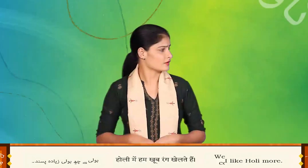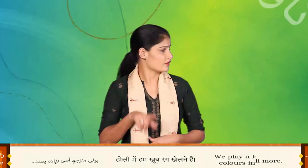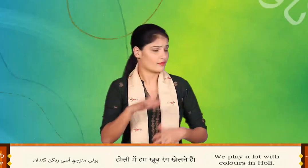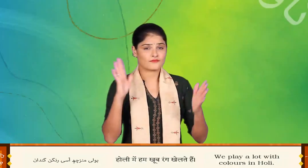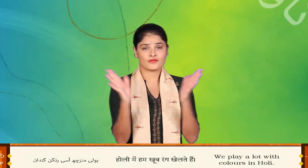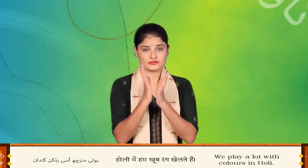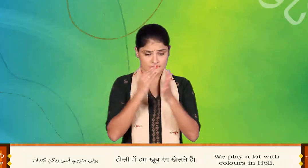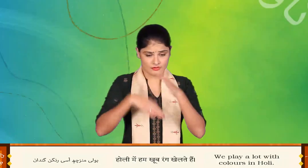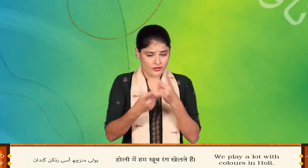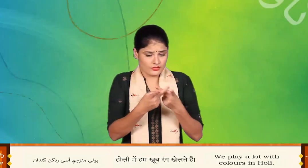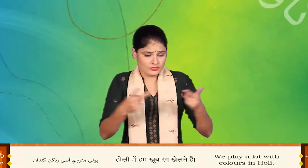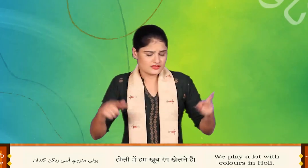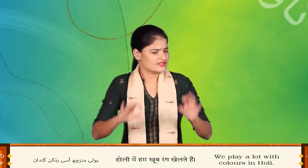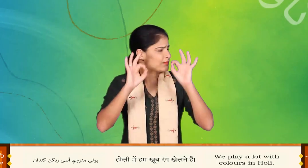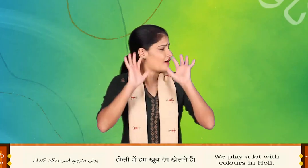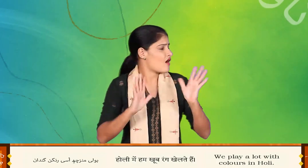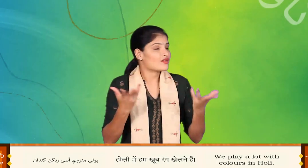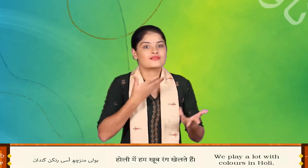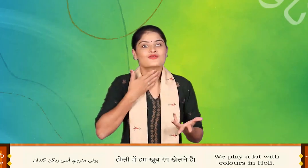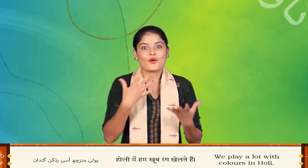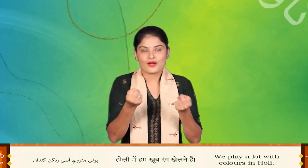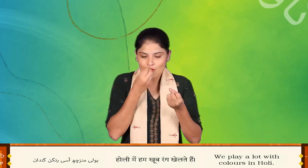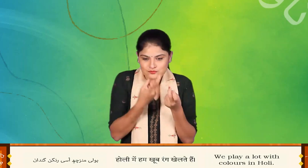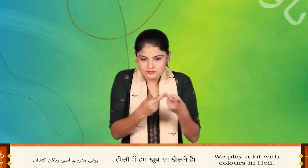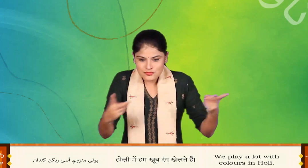अस छे बड़न दुहन पट वार्या मदो चीज खेवान